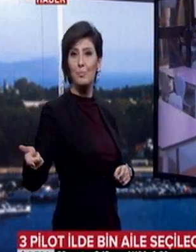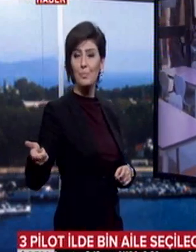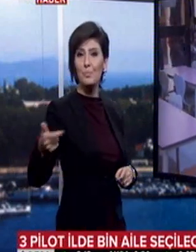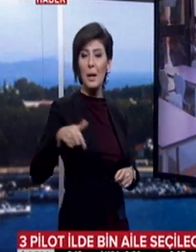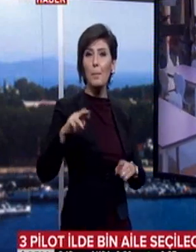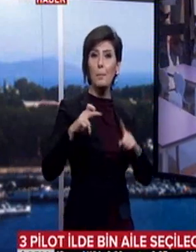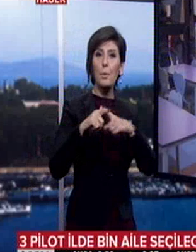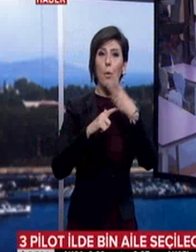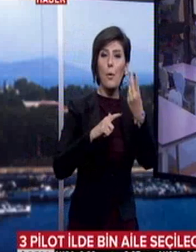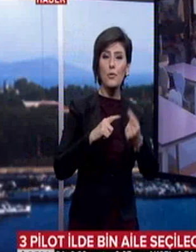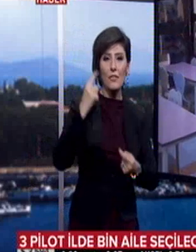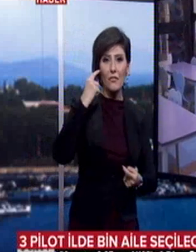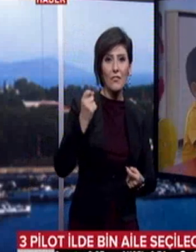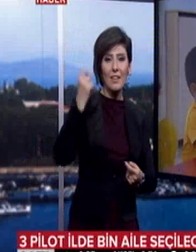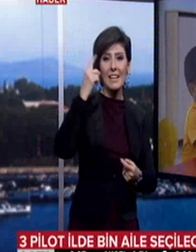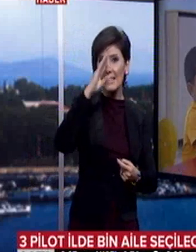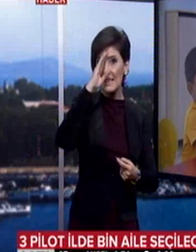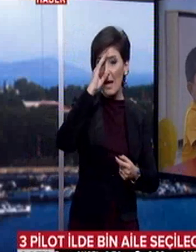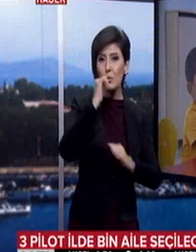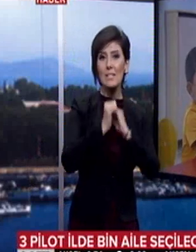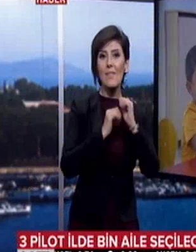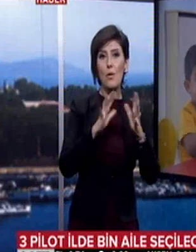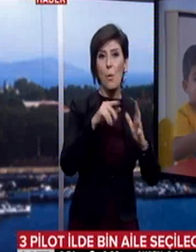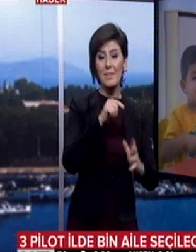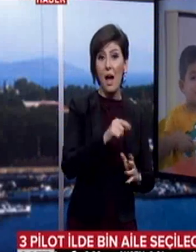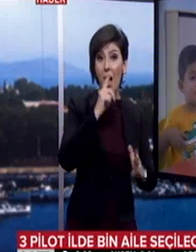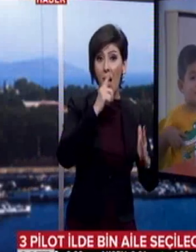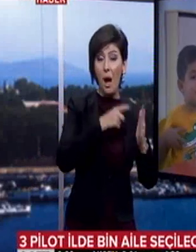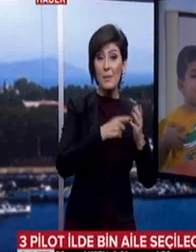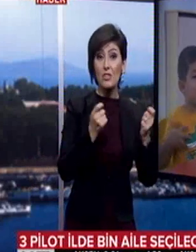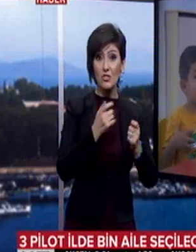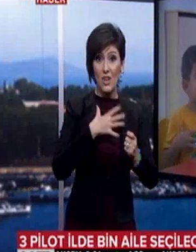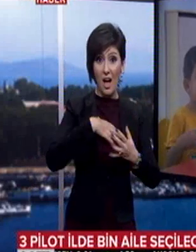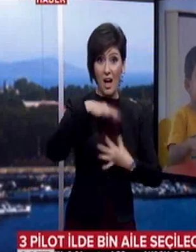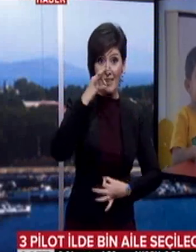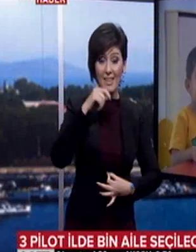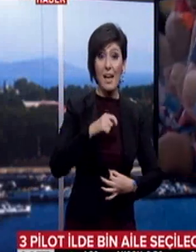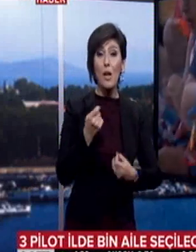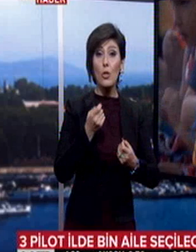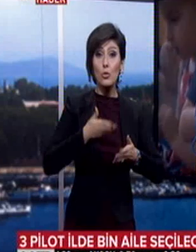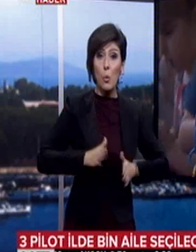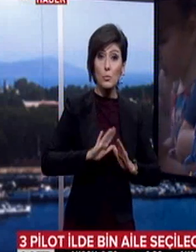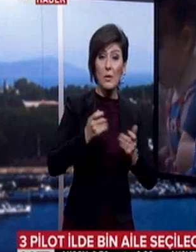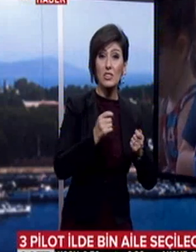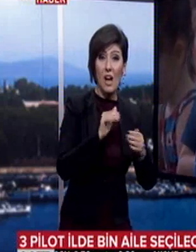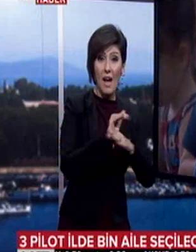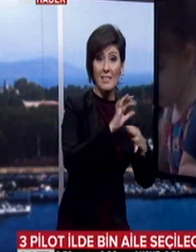İstanbul Sanayi ve Ticaret Odası. Amaç çalışan annelerin doğum sonrası iş hayatından kopmasını engellemek. Proje önce 3 pilot ilde